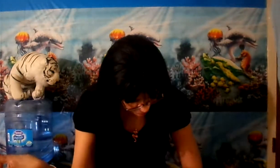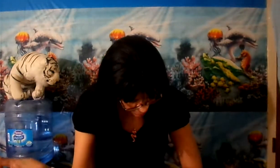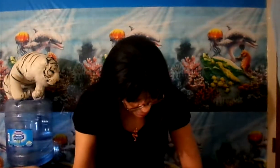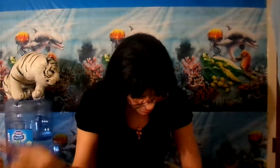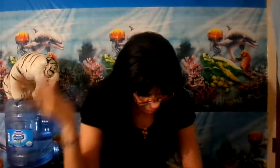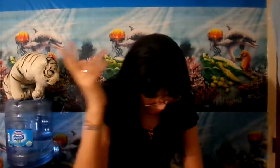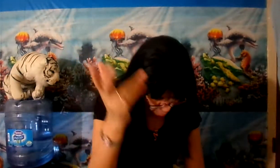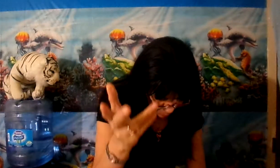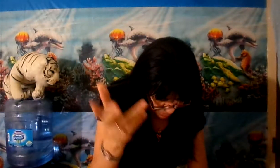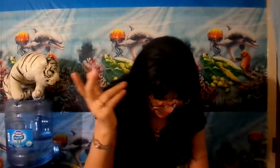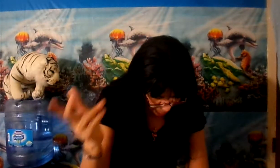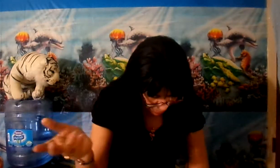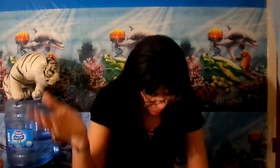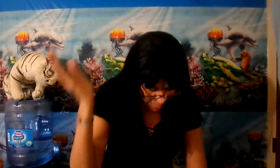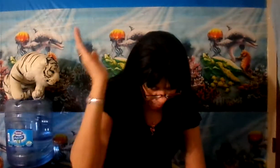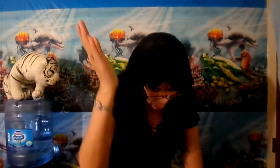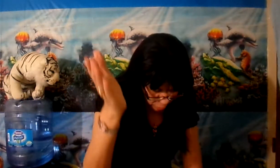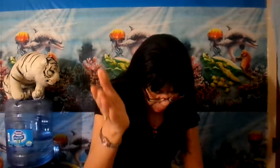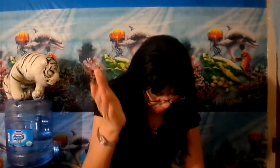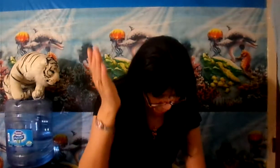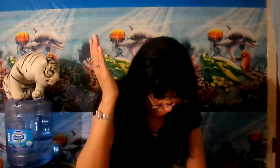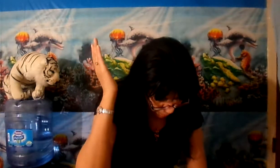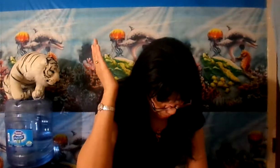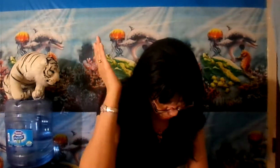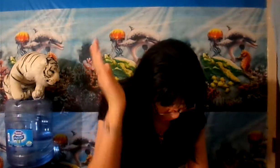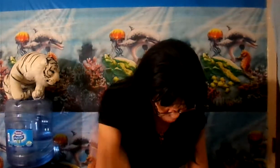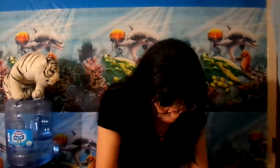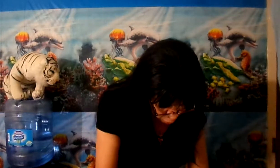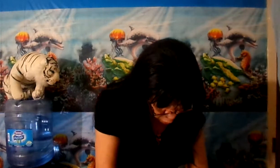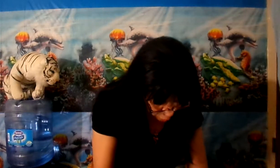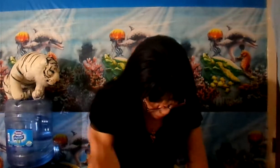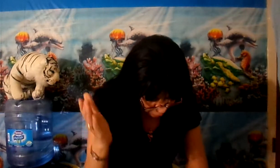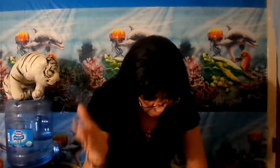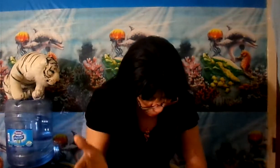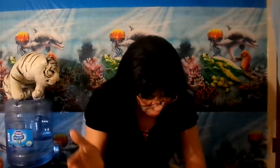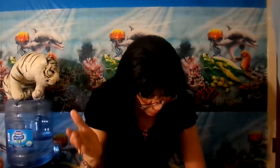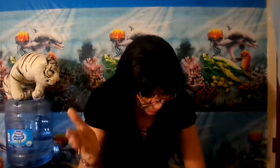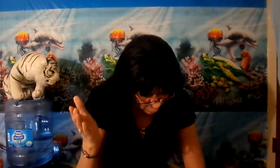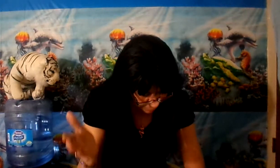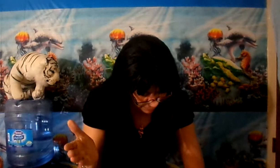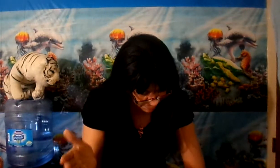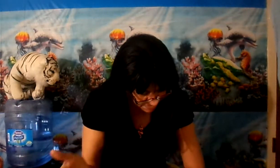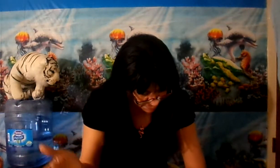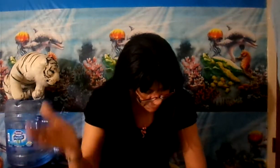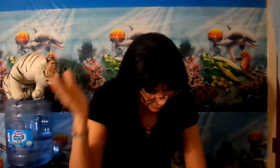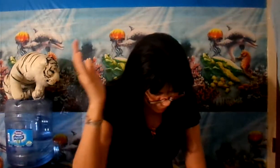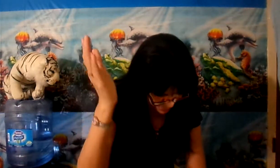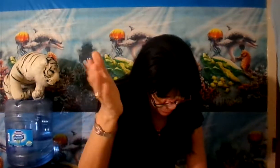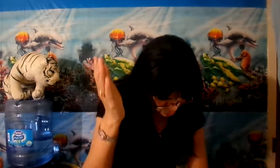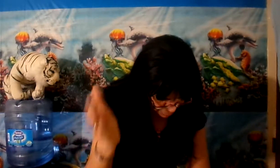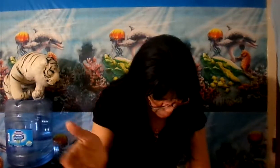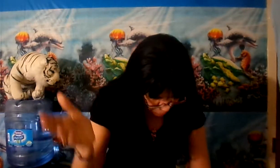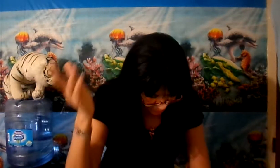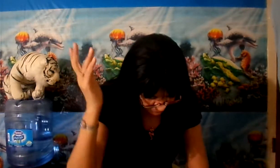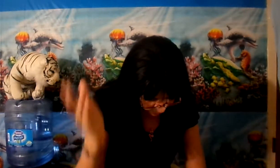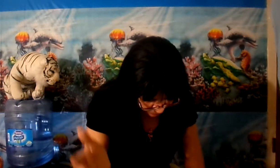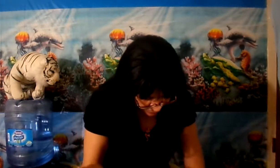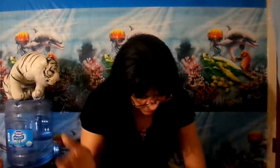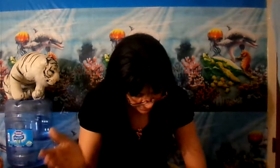Si algo es bien similar a los días de Noé, esta situación trae que en la tierra